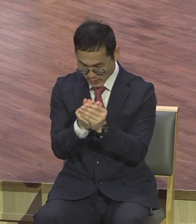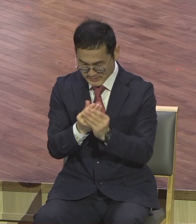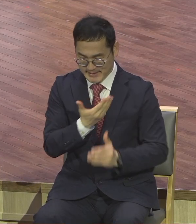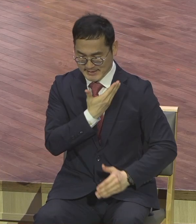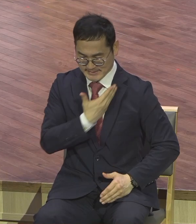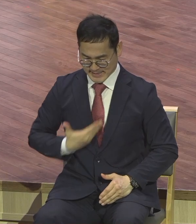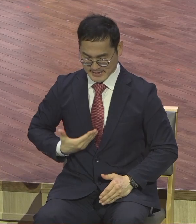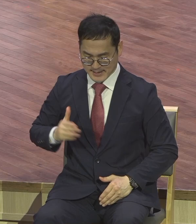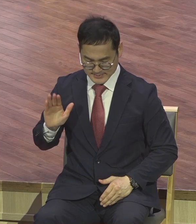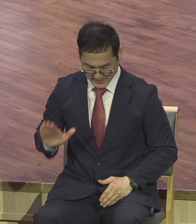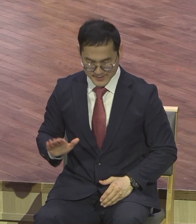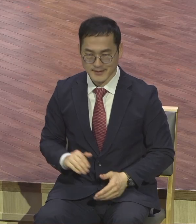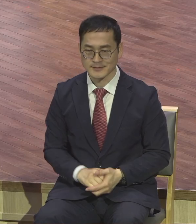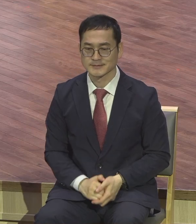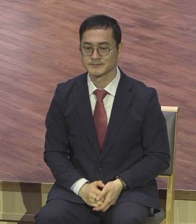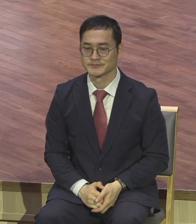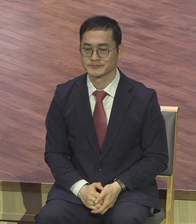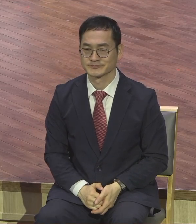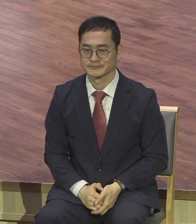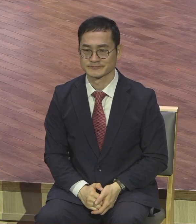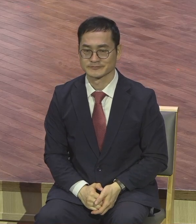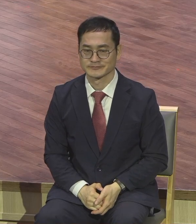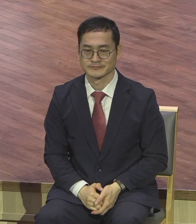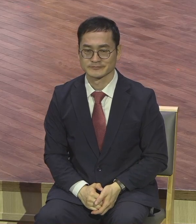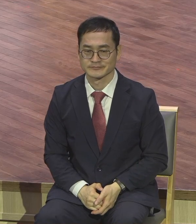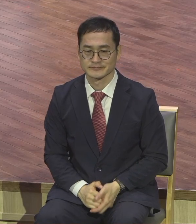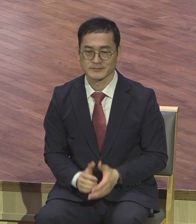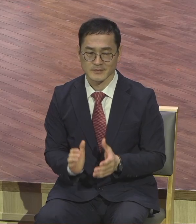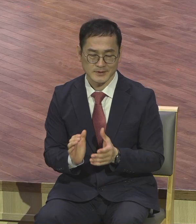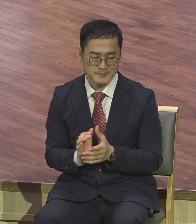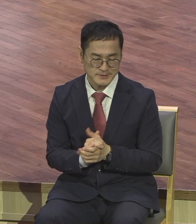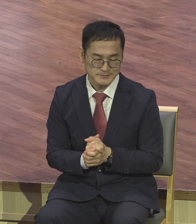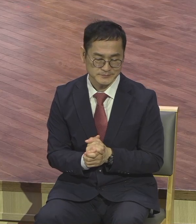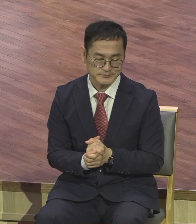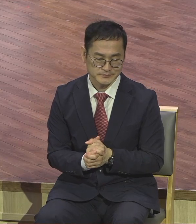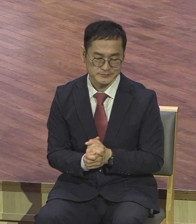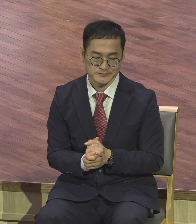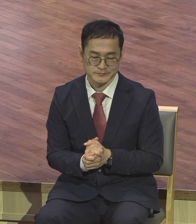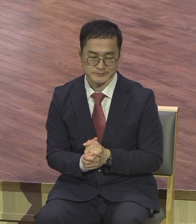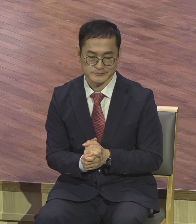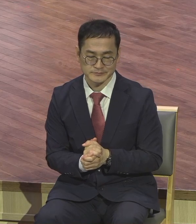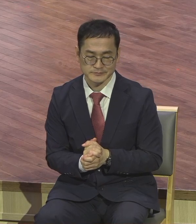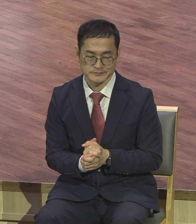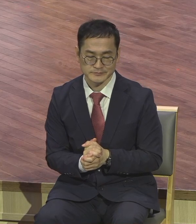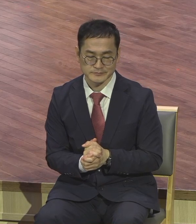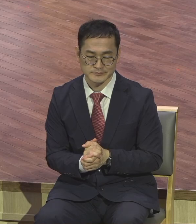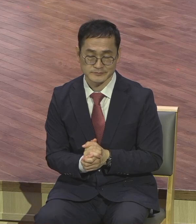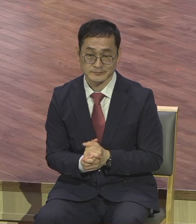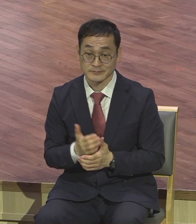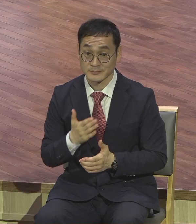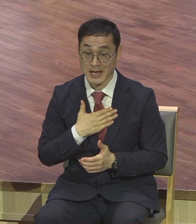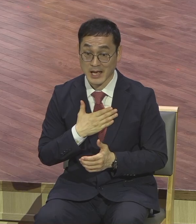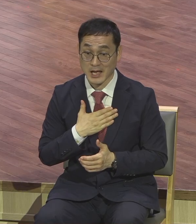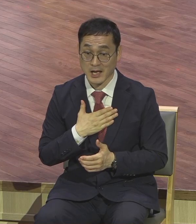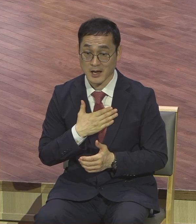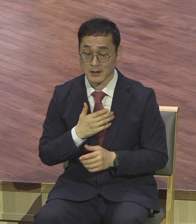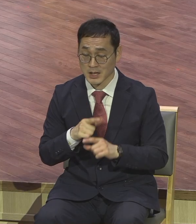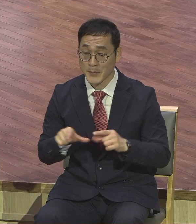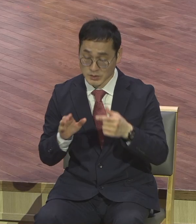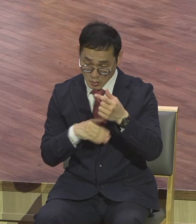그 마음까지 돼요. 저는요 아시는 것처럼 평신도 모태신앙 그냥 그렇게